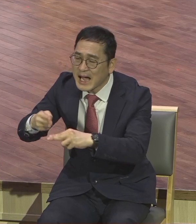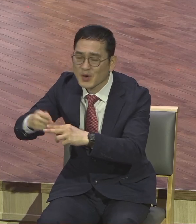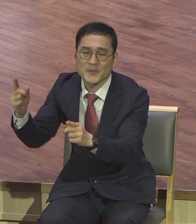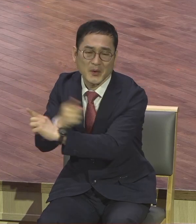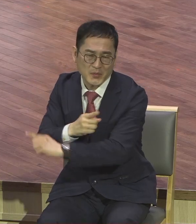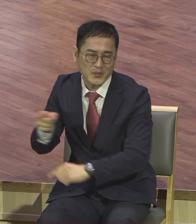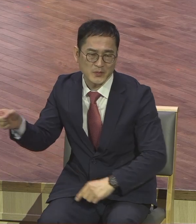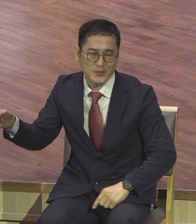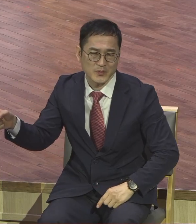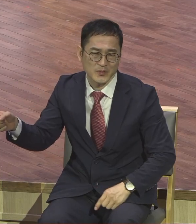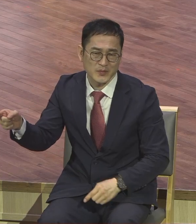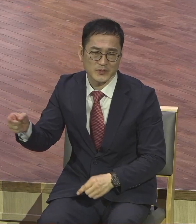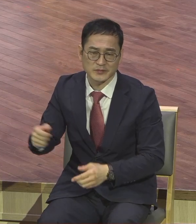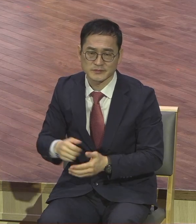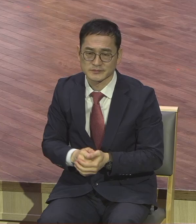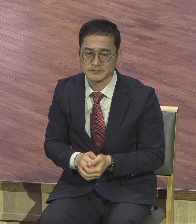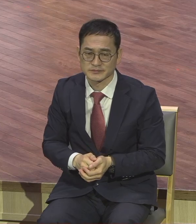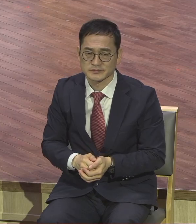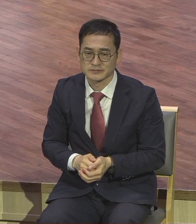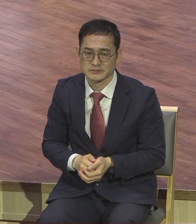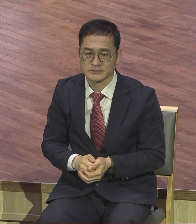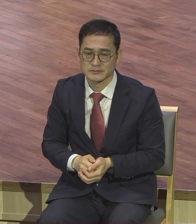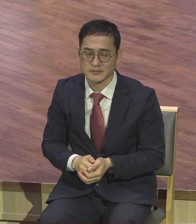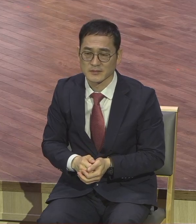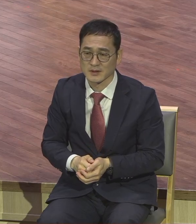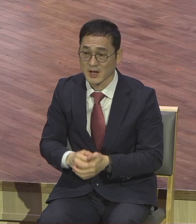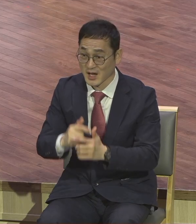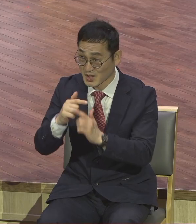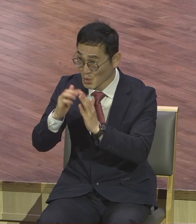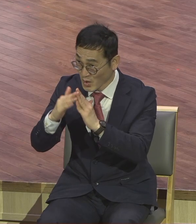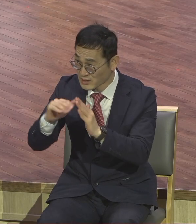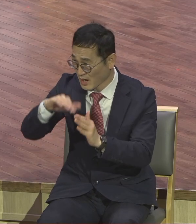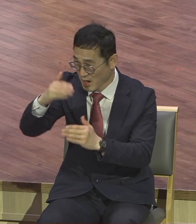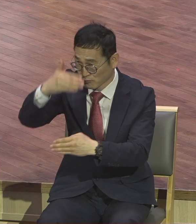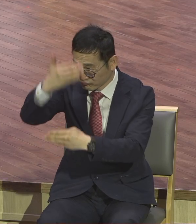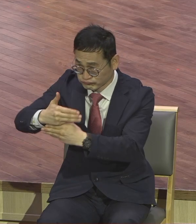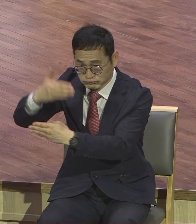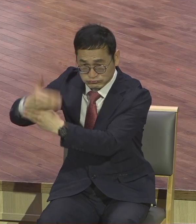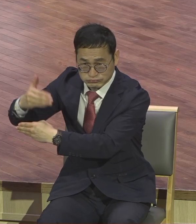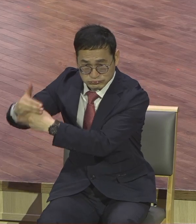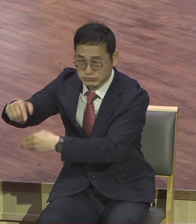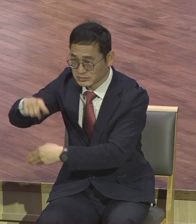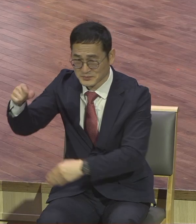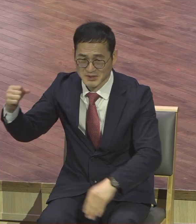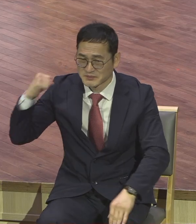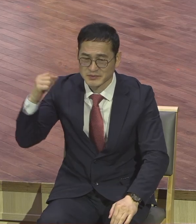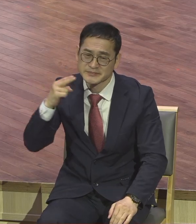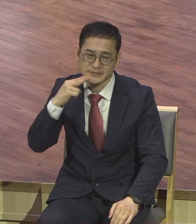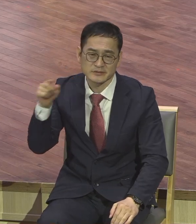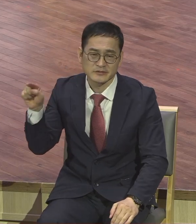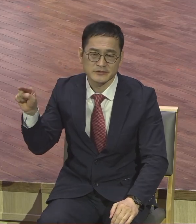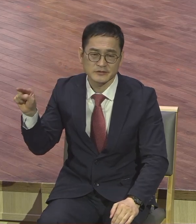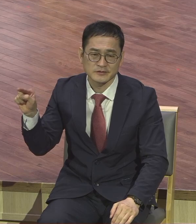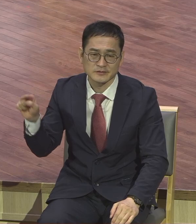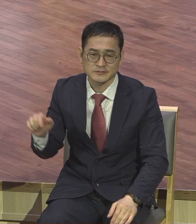교회들이 문을 다 닫았어요. 그러니까 힘들이 없고 이따지라도 이 단민족